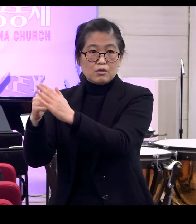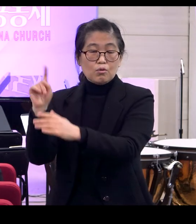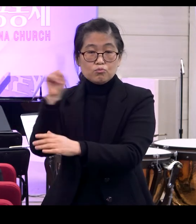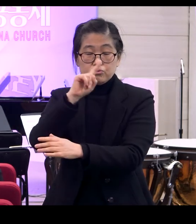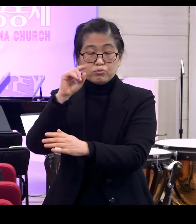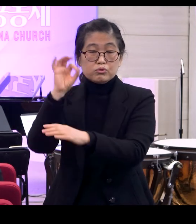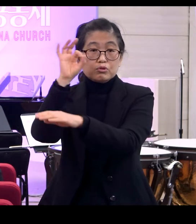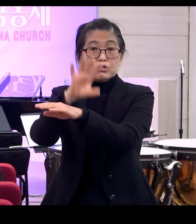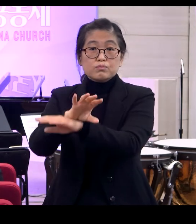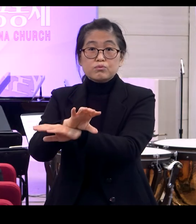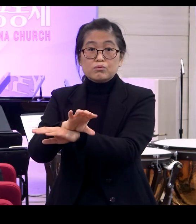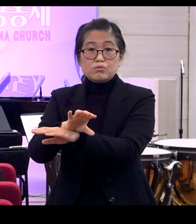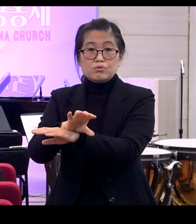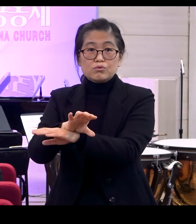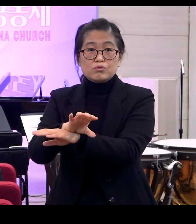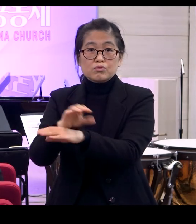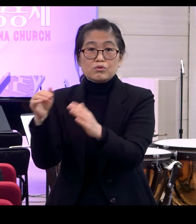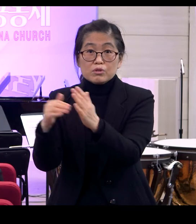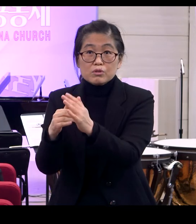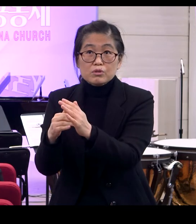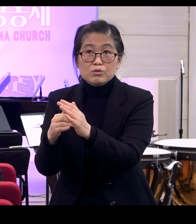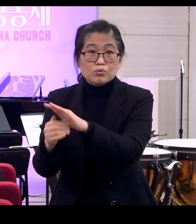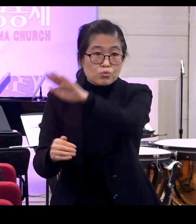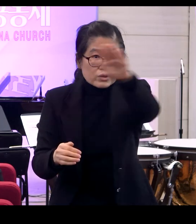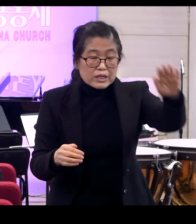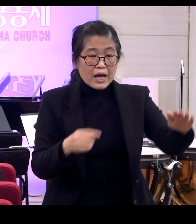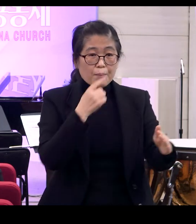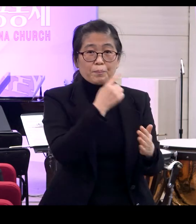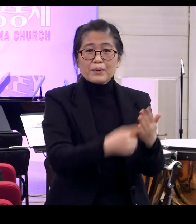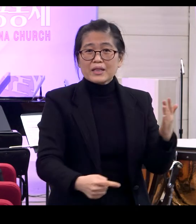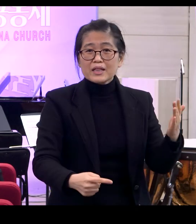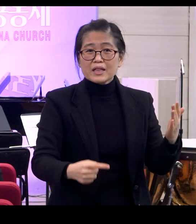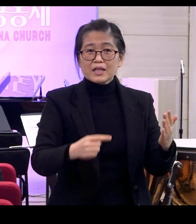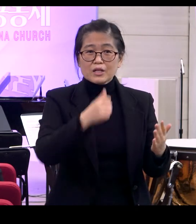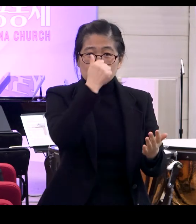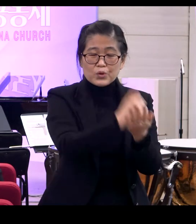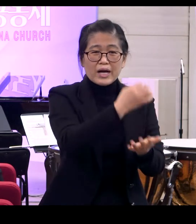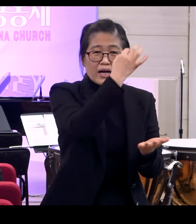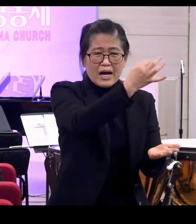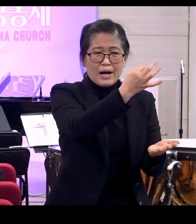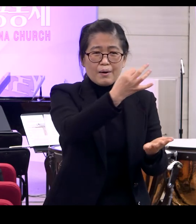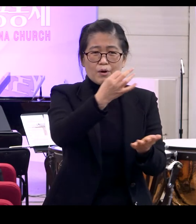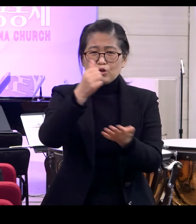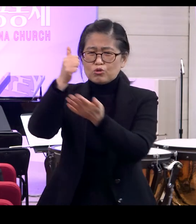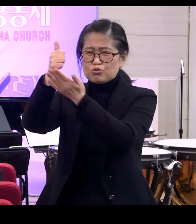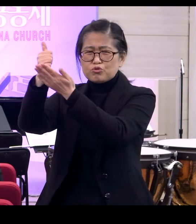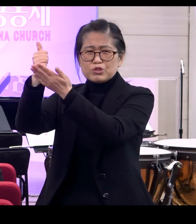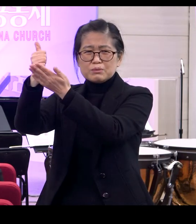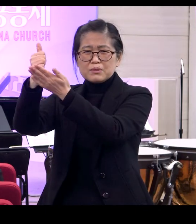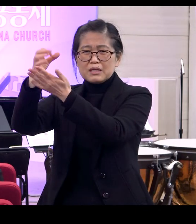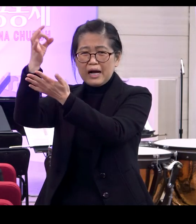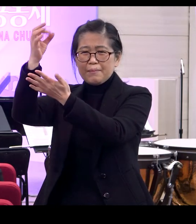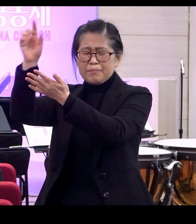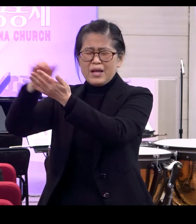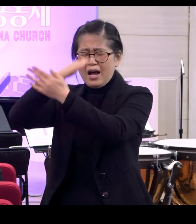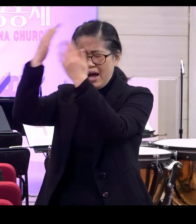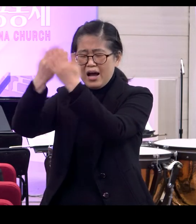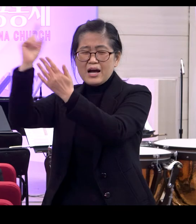완료했다는 겁니까? 예 우리가 진 빚 우리의 이 죄값을 다 집을 완료했다는 거예요 그러면서